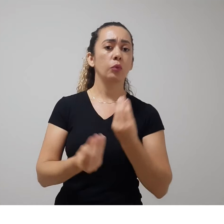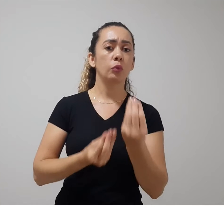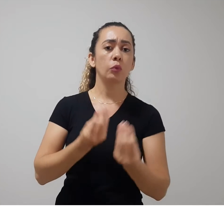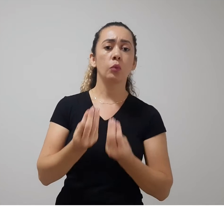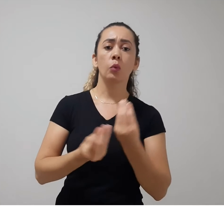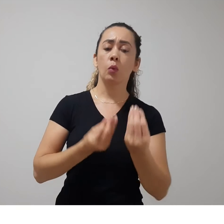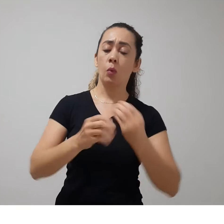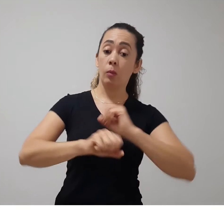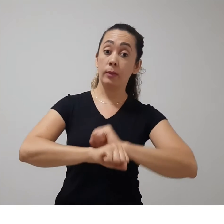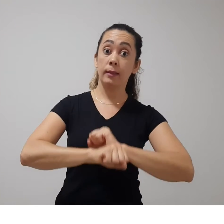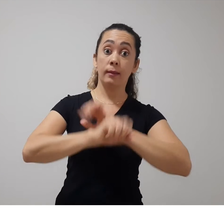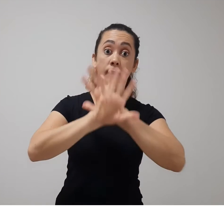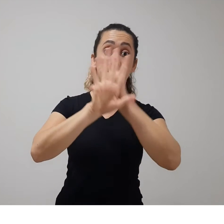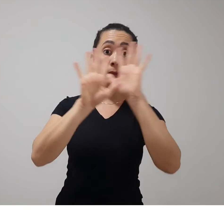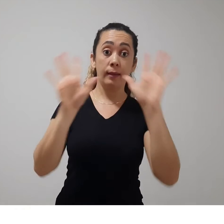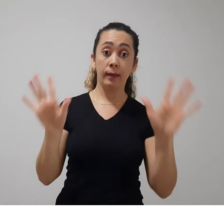clara e também mais prática.